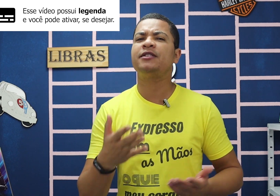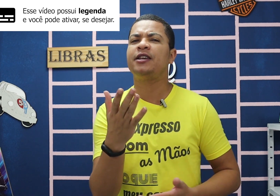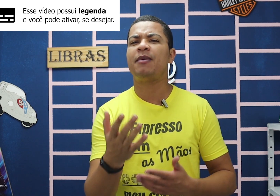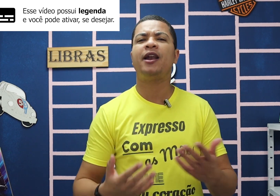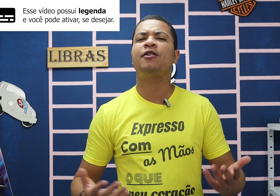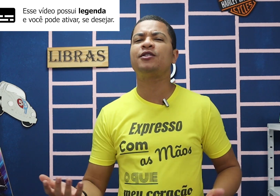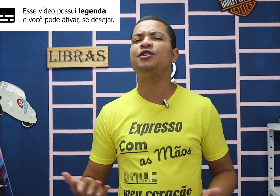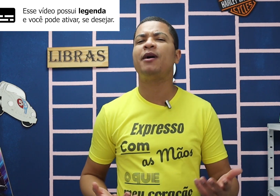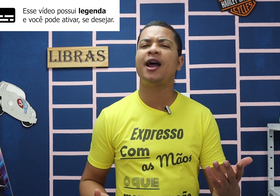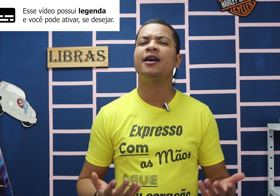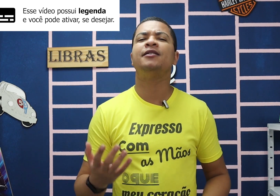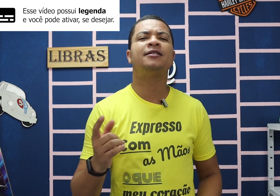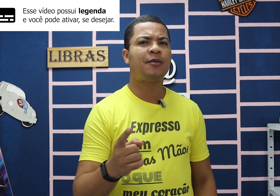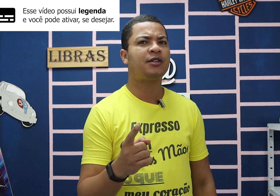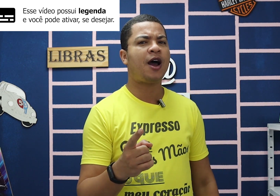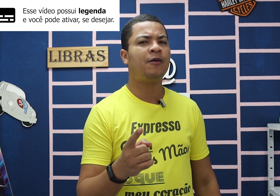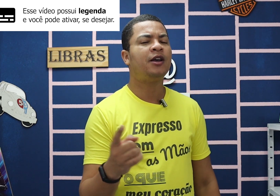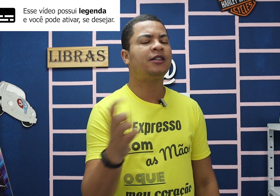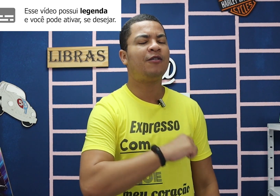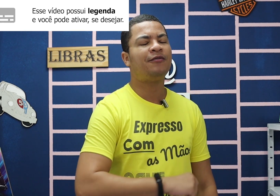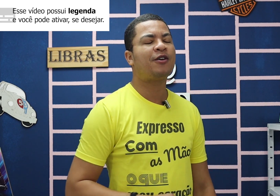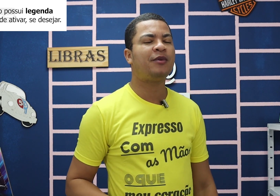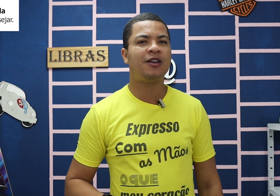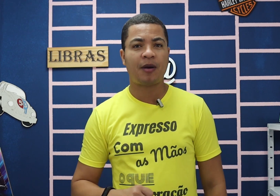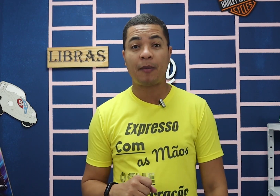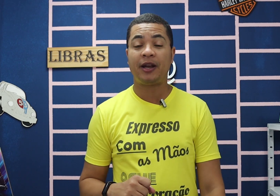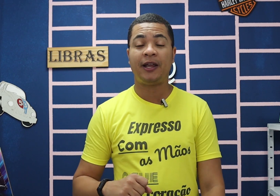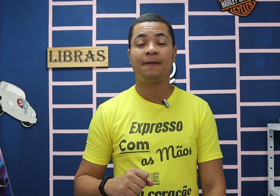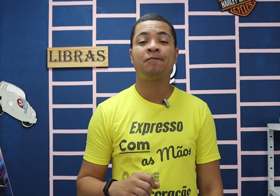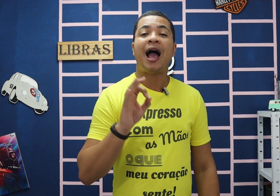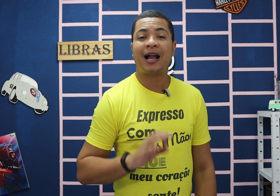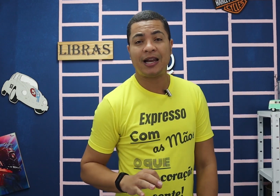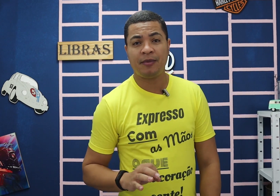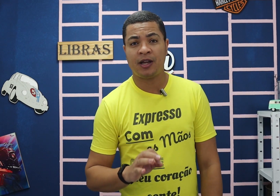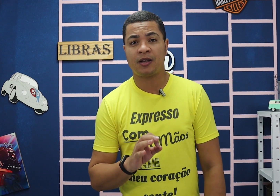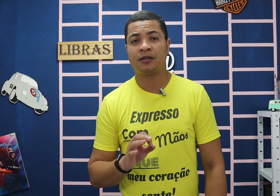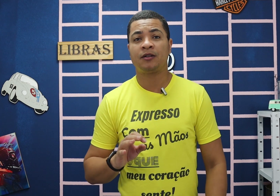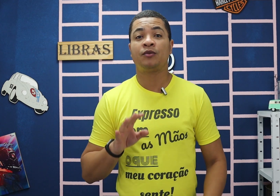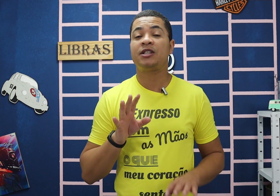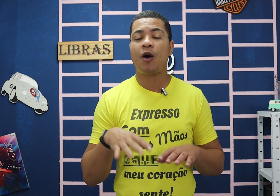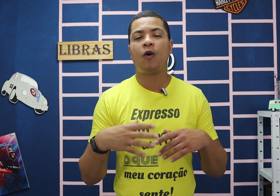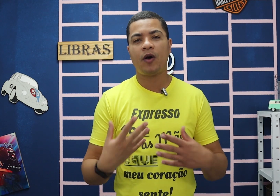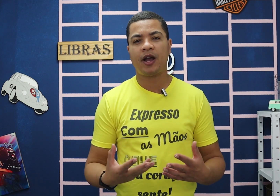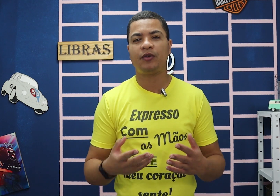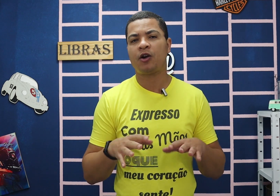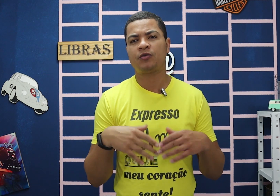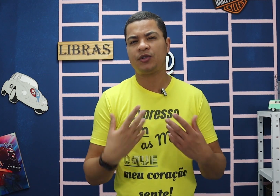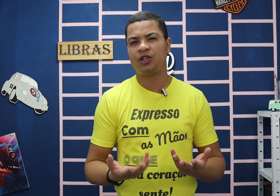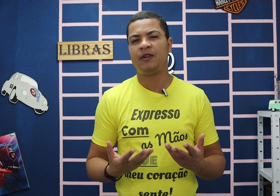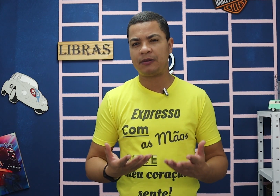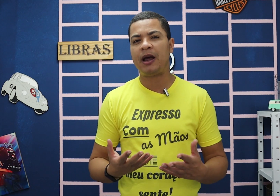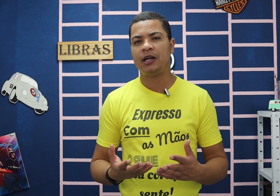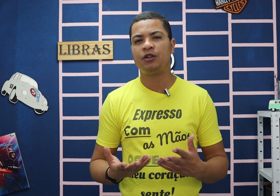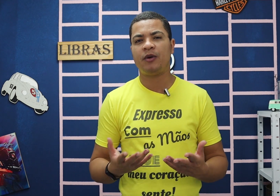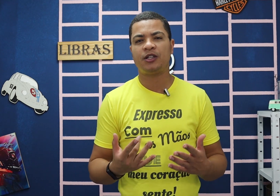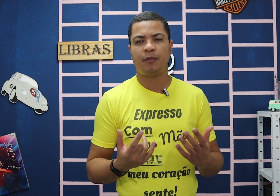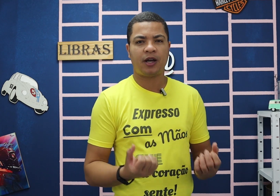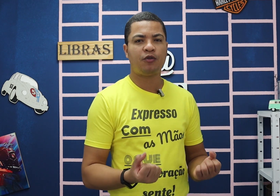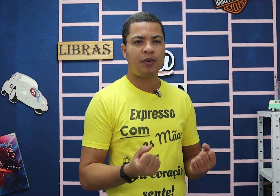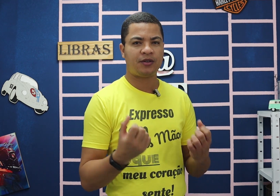você que malha, gosta de malhar, sabe o sinal? Então, vem comigo e vamos aprender. Academia. O sinal correto é como se você estivesse malhando mesmo, pegando peso.